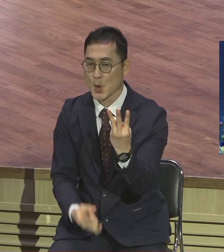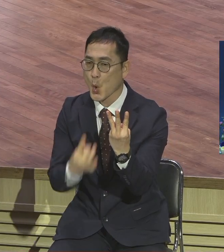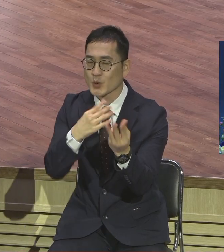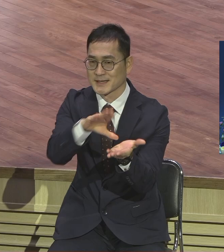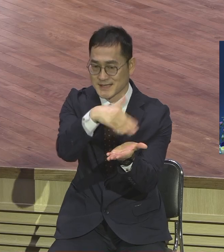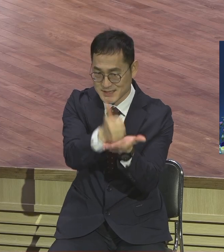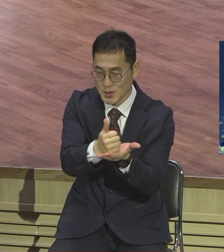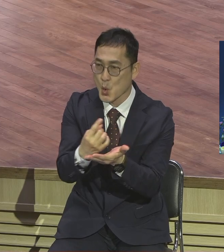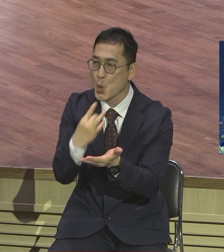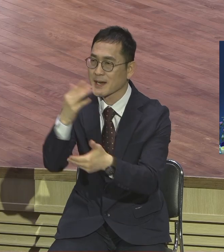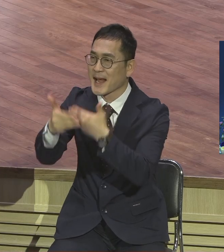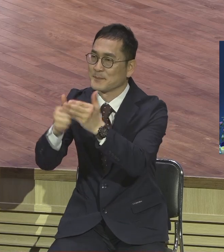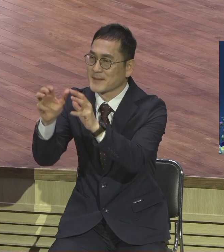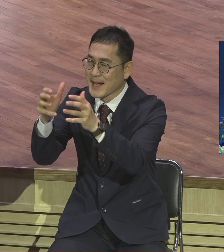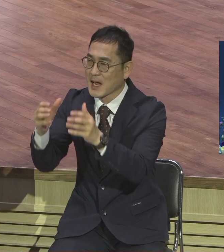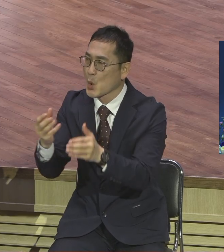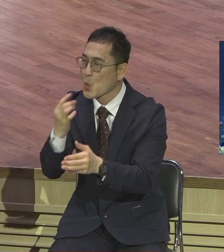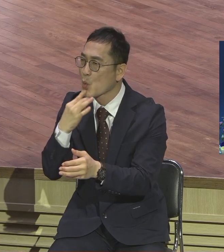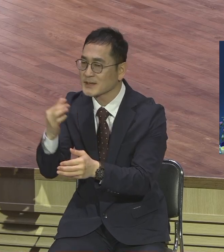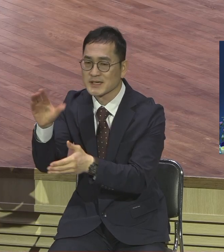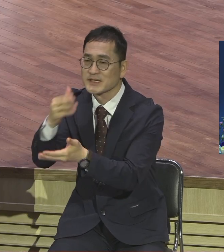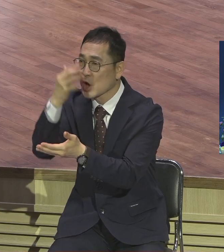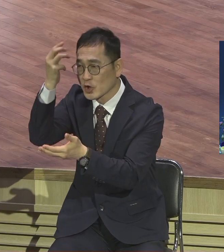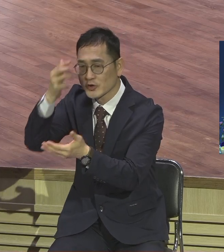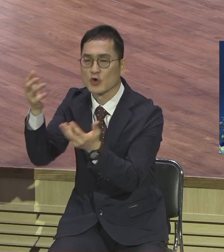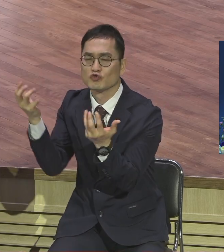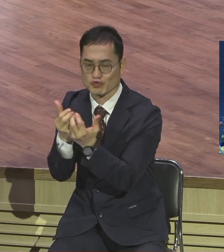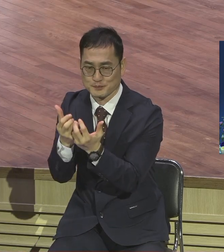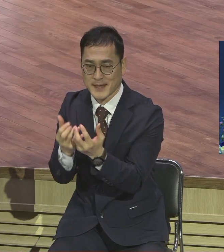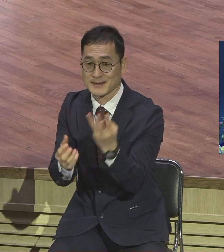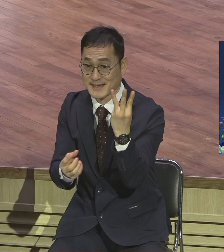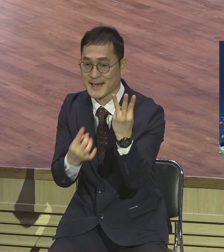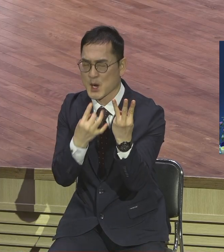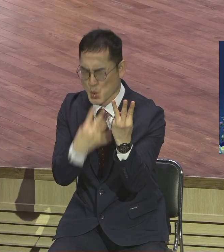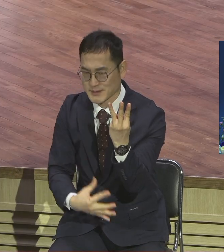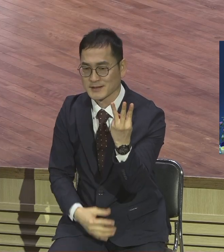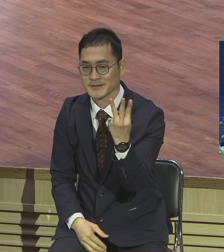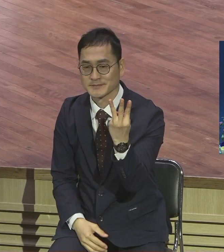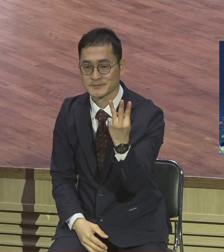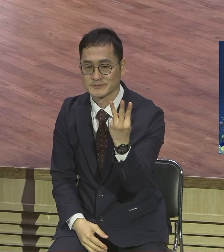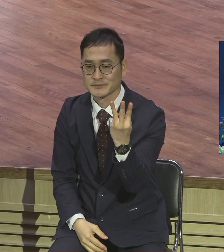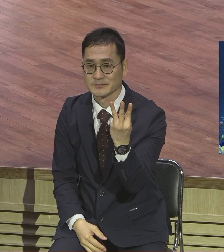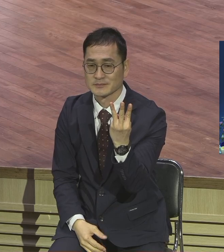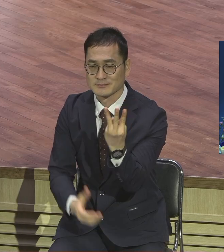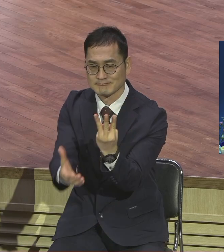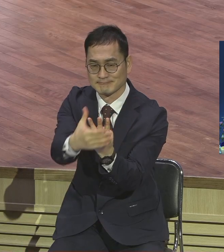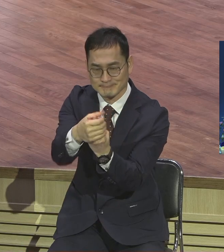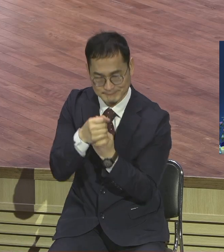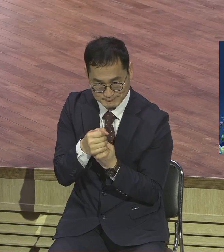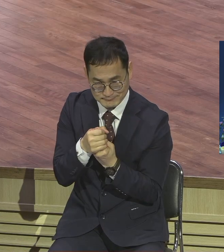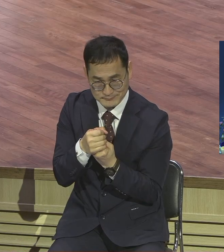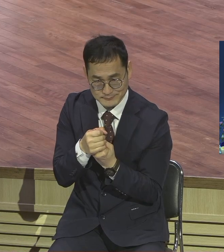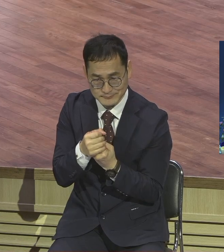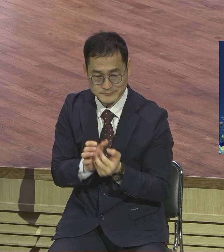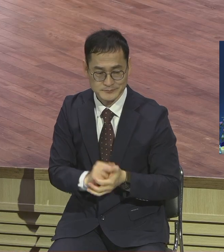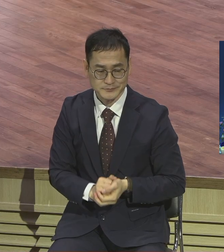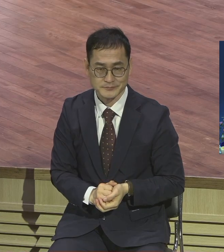오직 하나님 나라 오직 성령 충만 오직 삼오직 제가 말씀드리잖아요. 성경은 예수 말한 것이 아니에요.